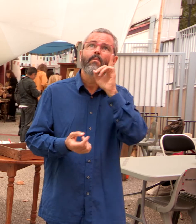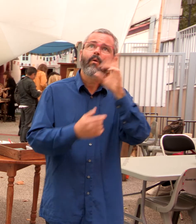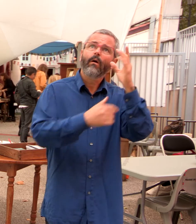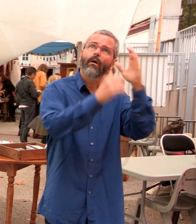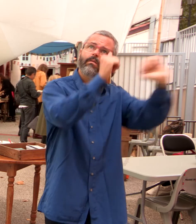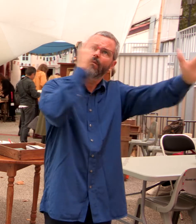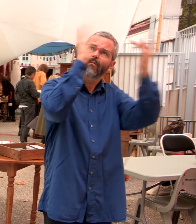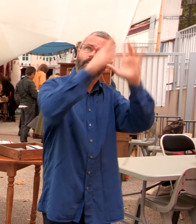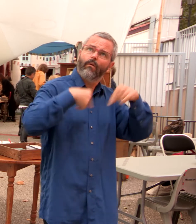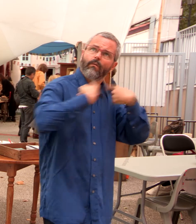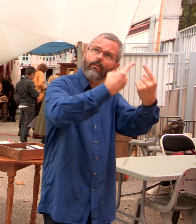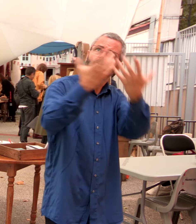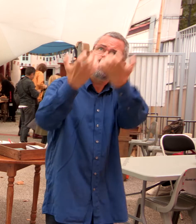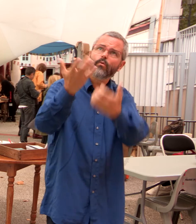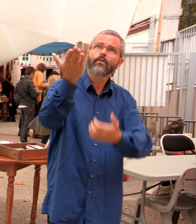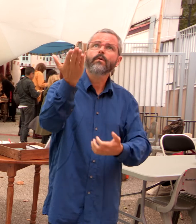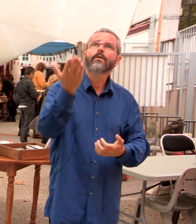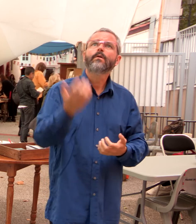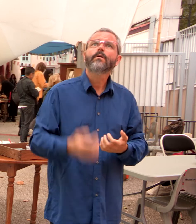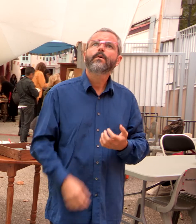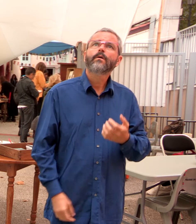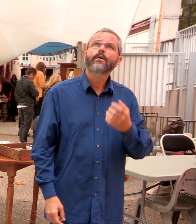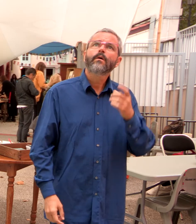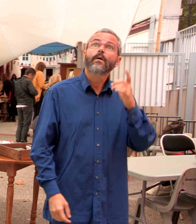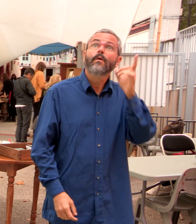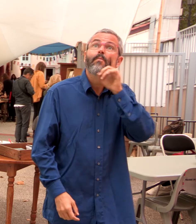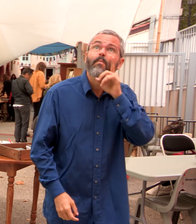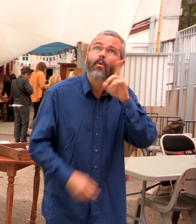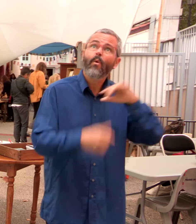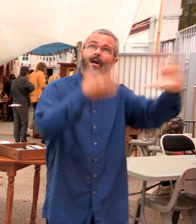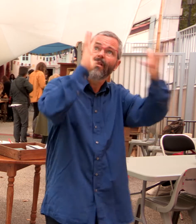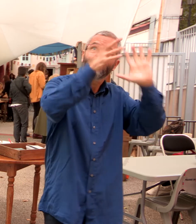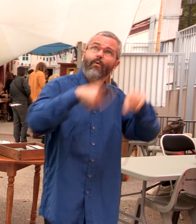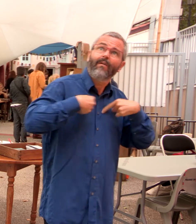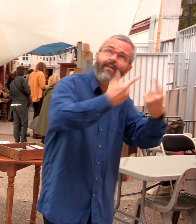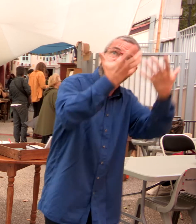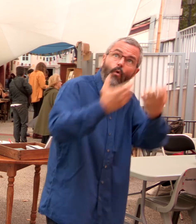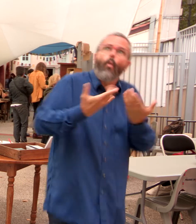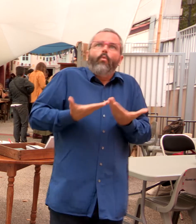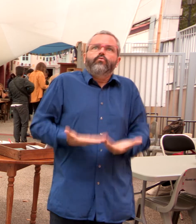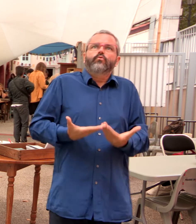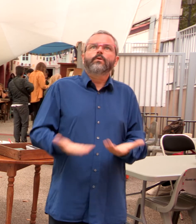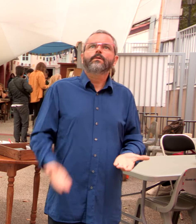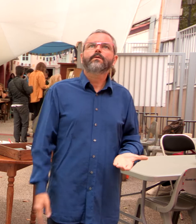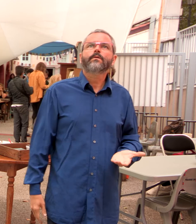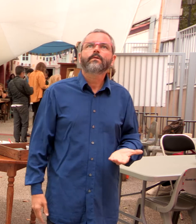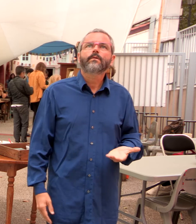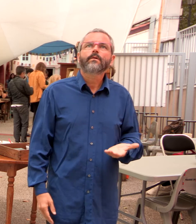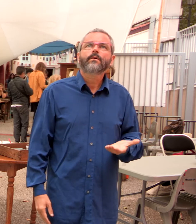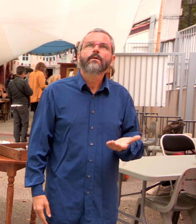? Pourquoi tu veux que j'aille dans la forêt aujourd'hui ? Pourquoi tu n'y vas